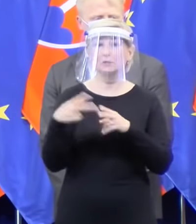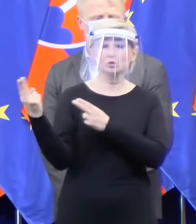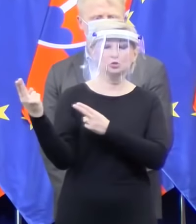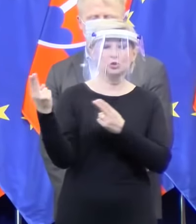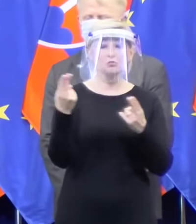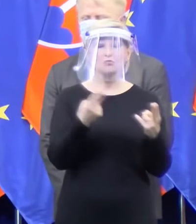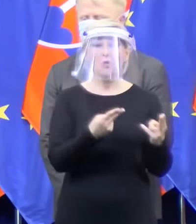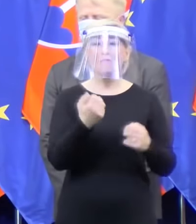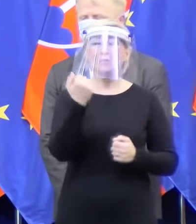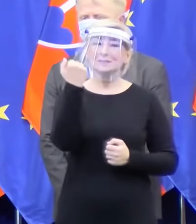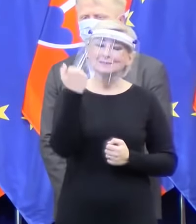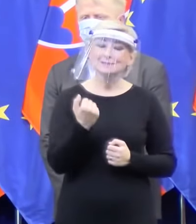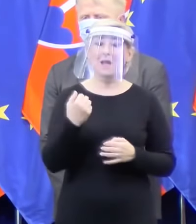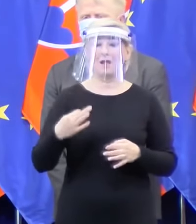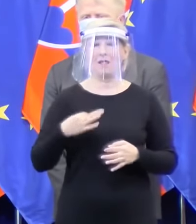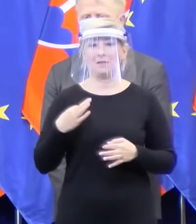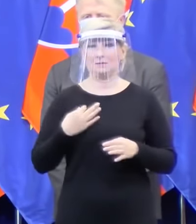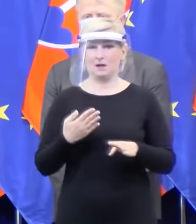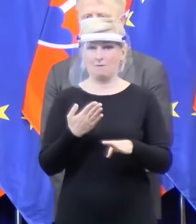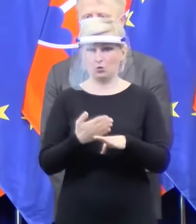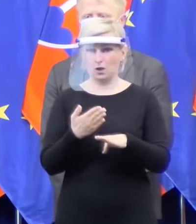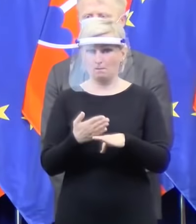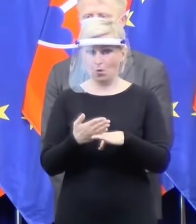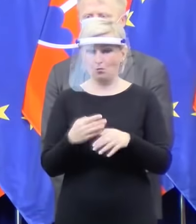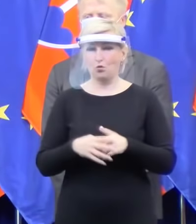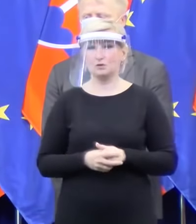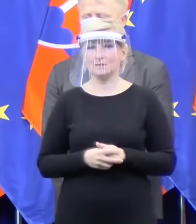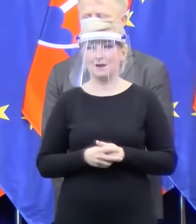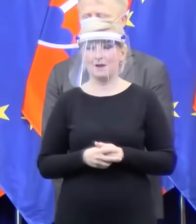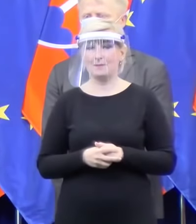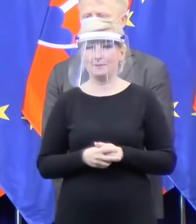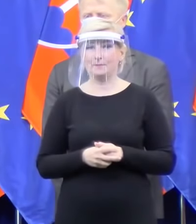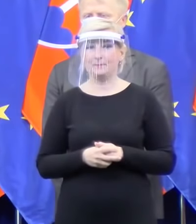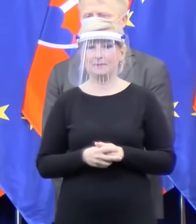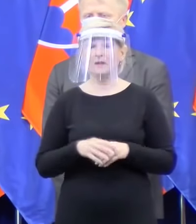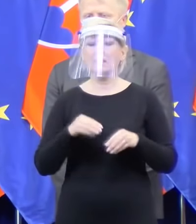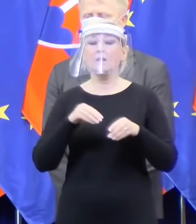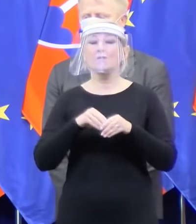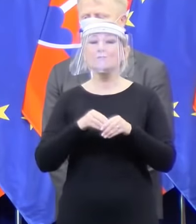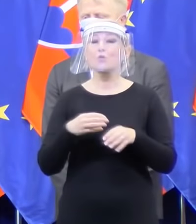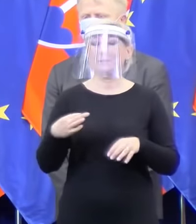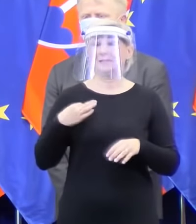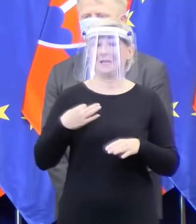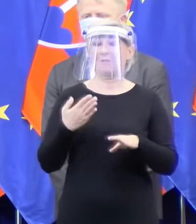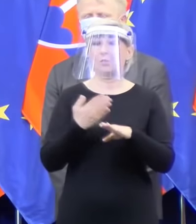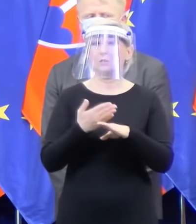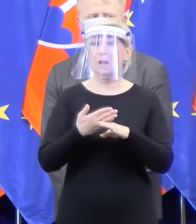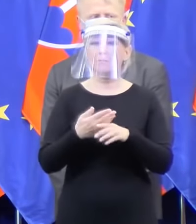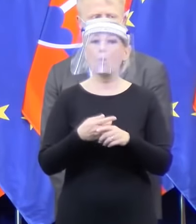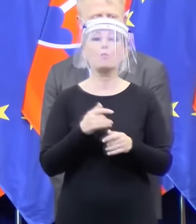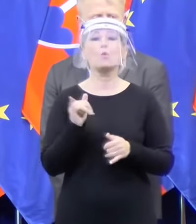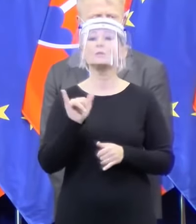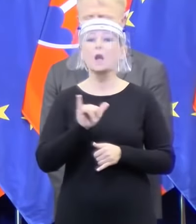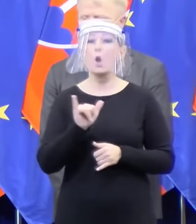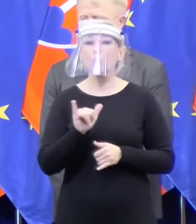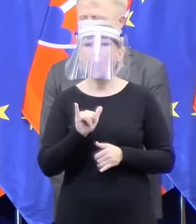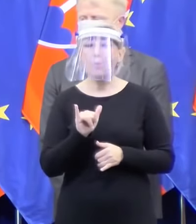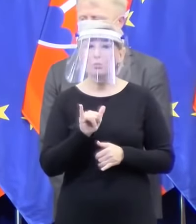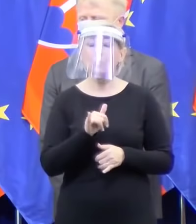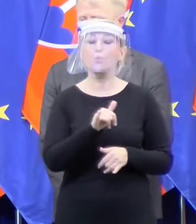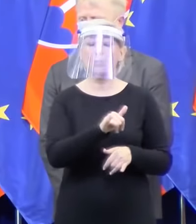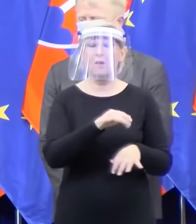zdravotnej pomôcky pre zdravotné sestry lekárov v prvej línii